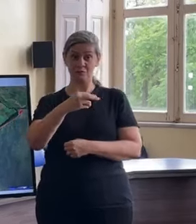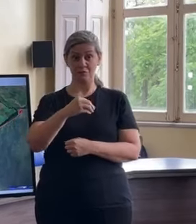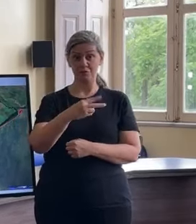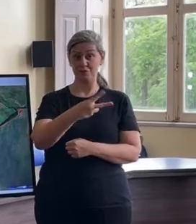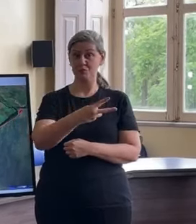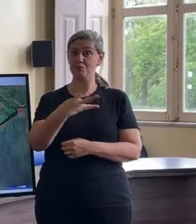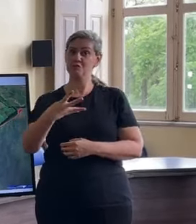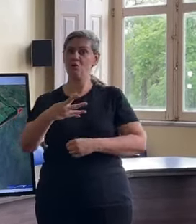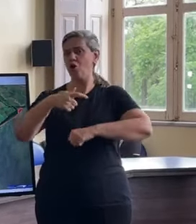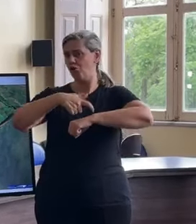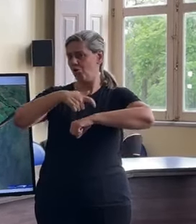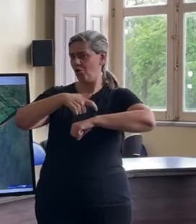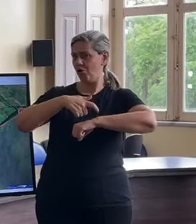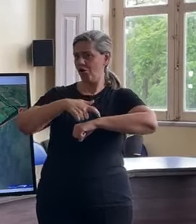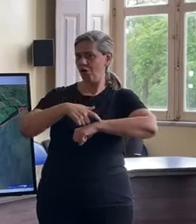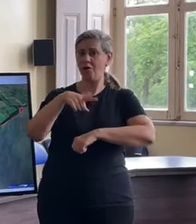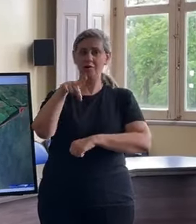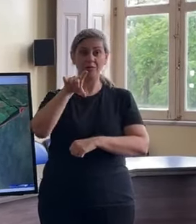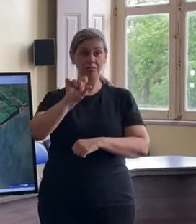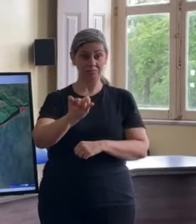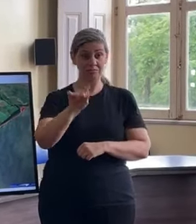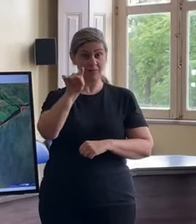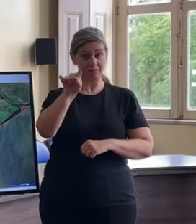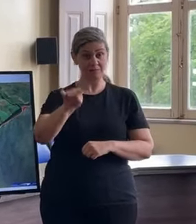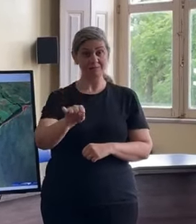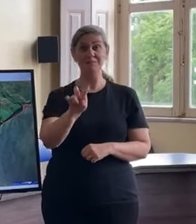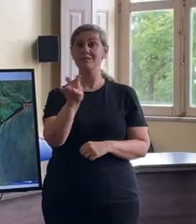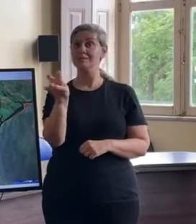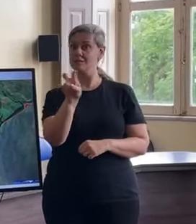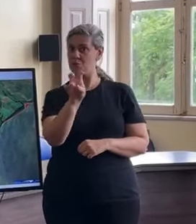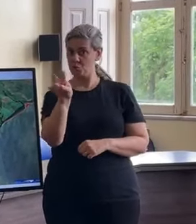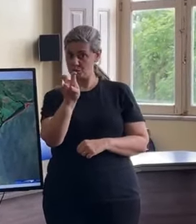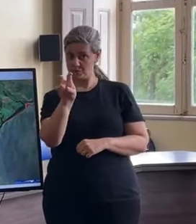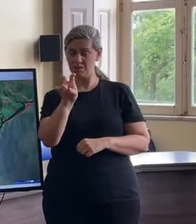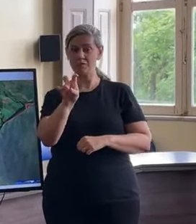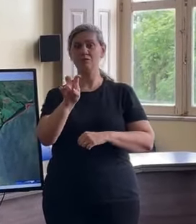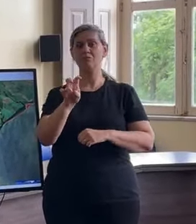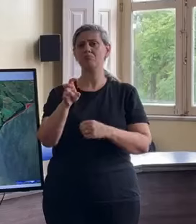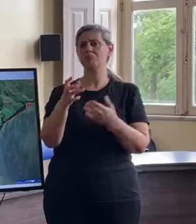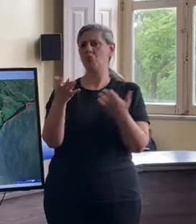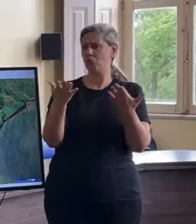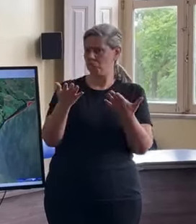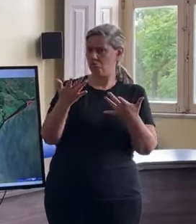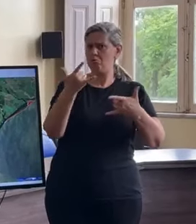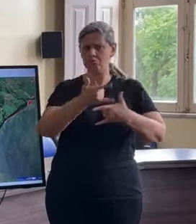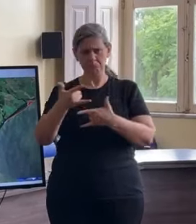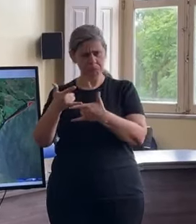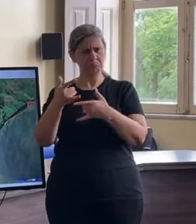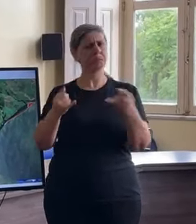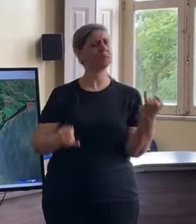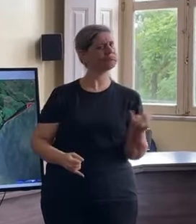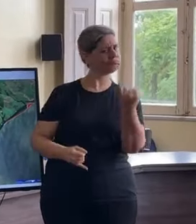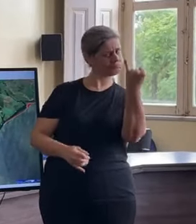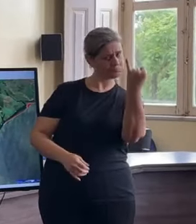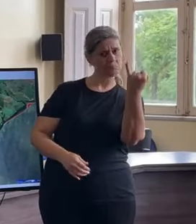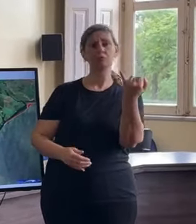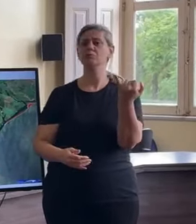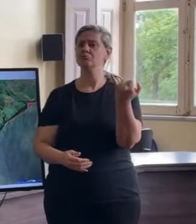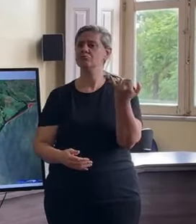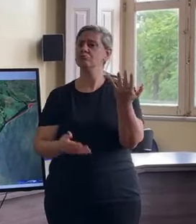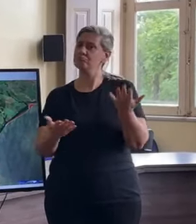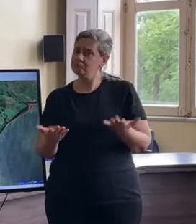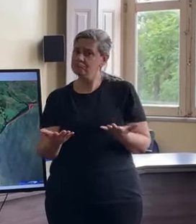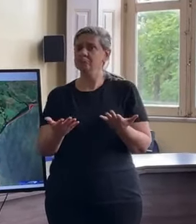às 10 horas e 55 minutos. Uma live muito importante, gente, muito importante.